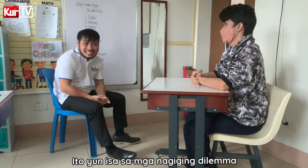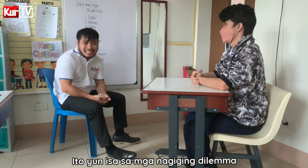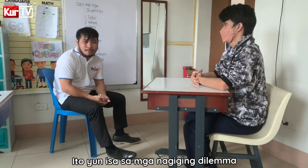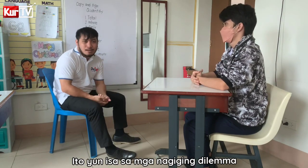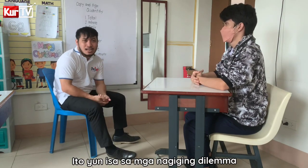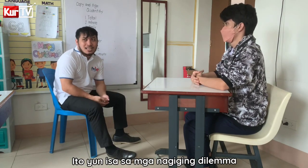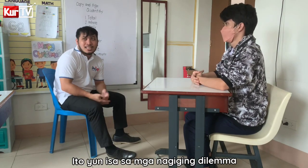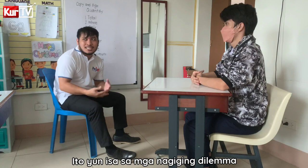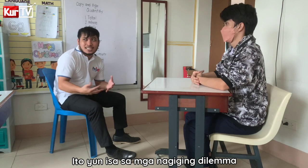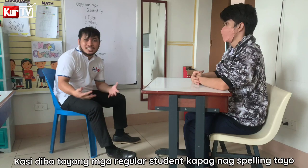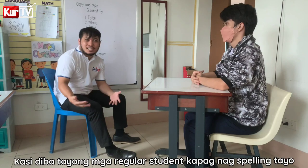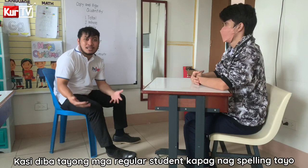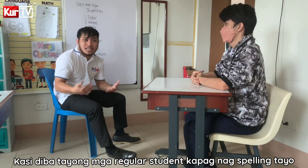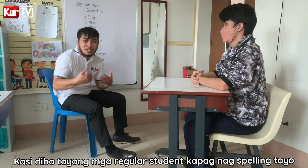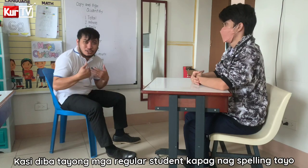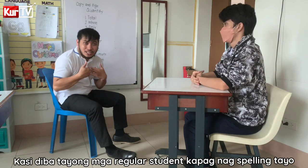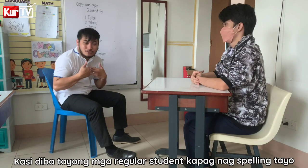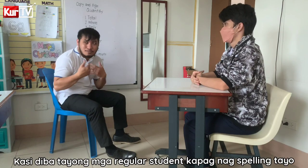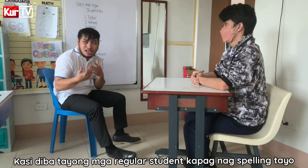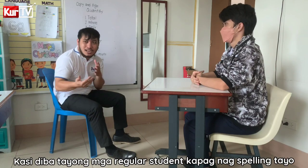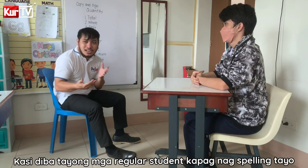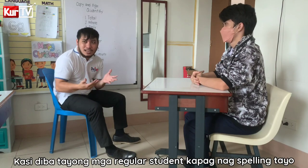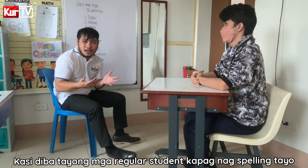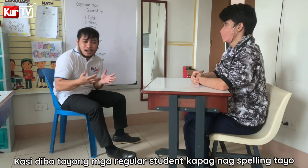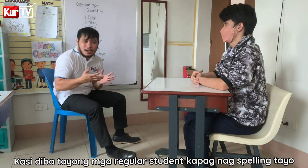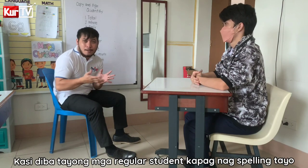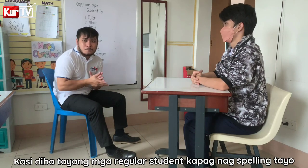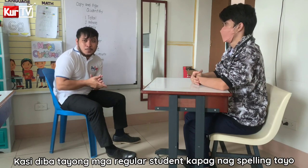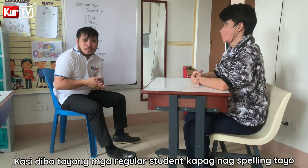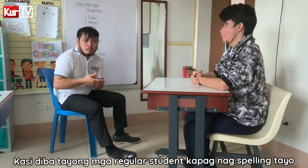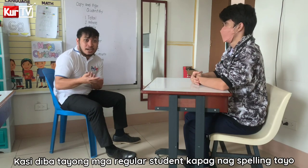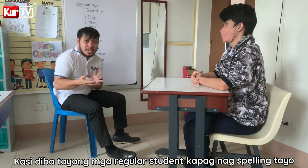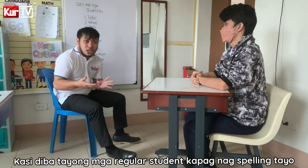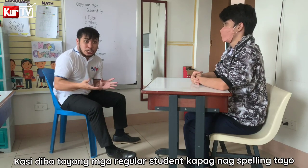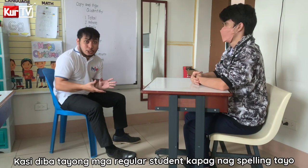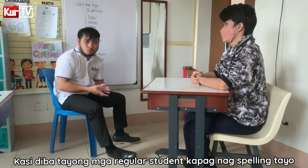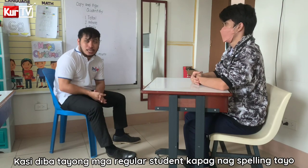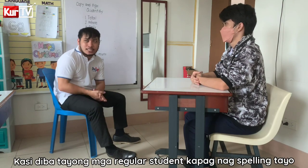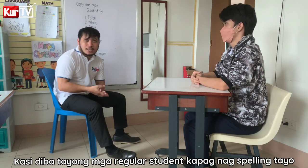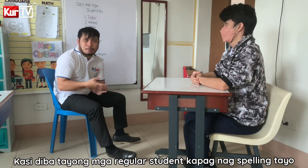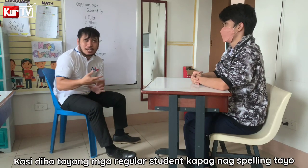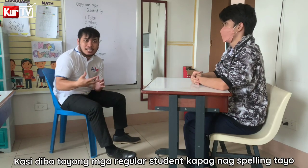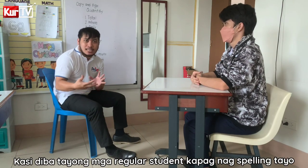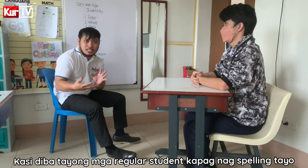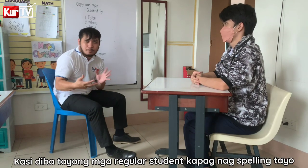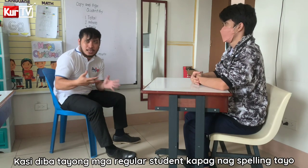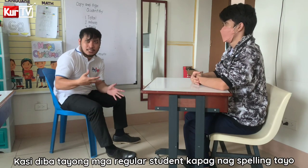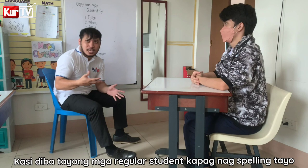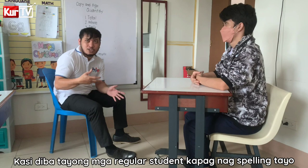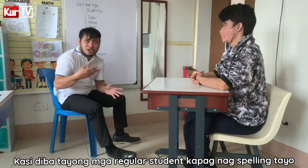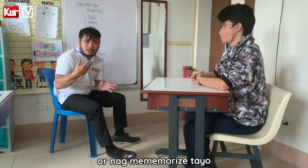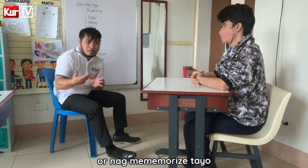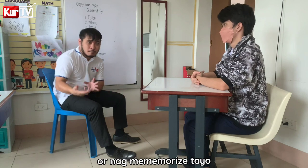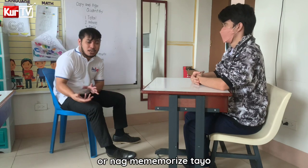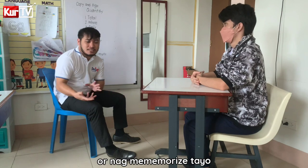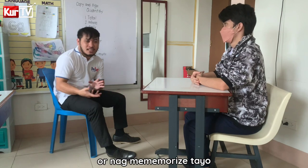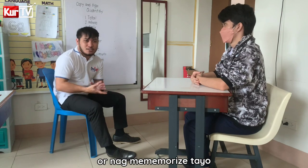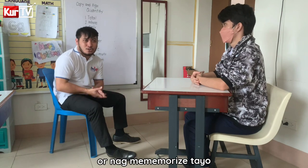dilema. Kasi diba tayo din yung mga mga regular students kapag nag-spelling tayo or nag-rememberize tayo.